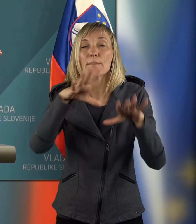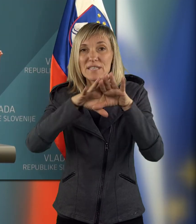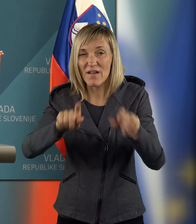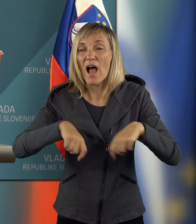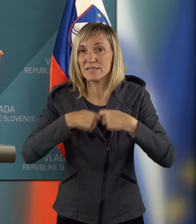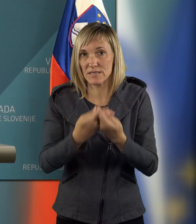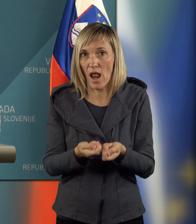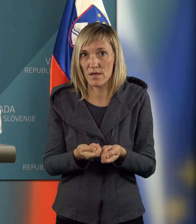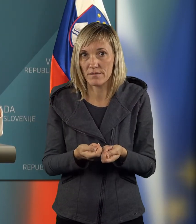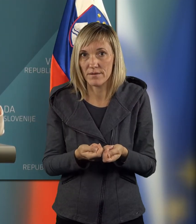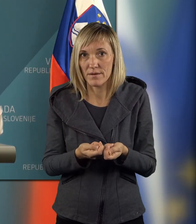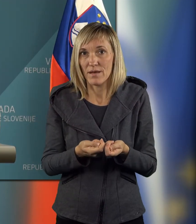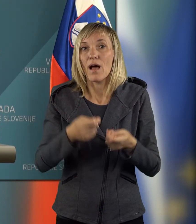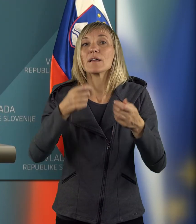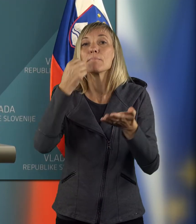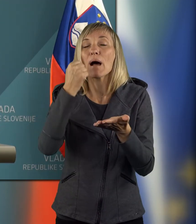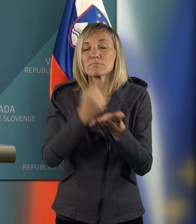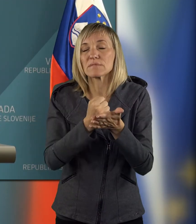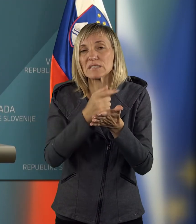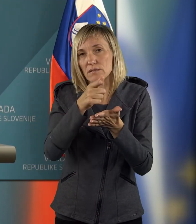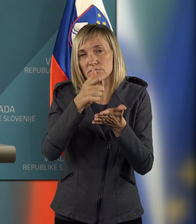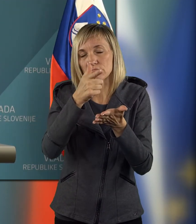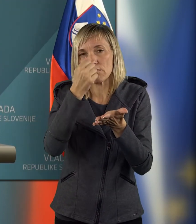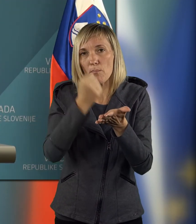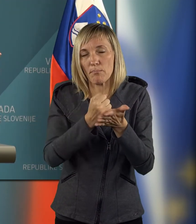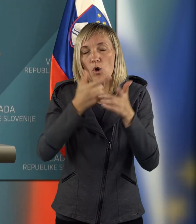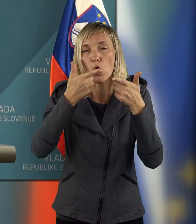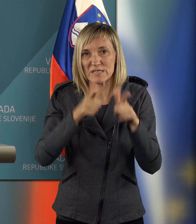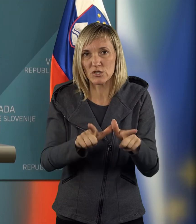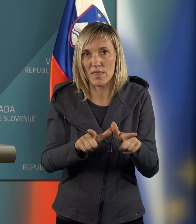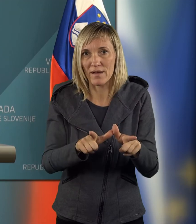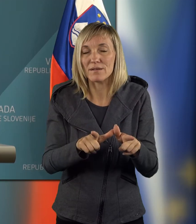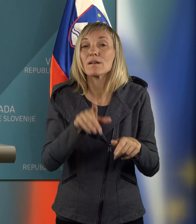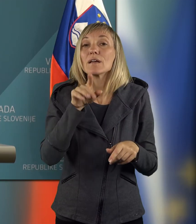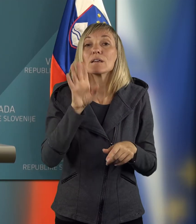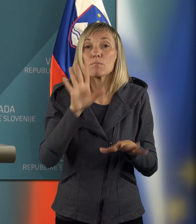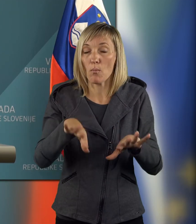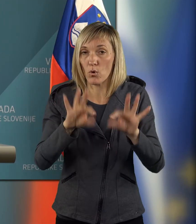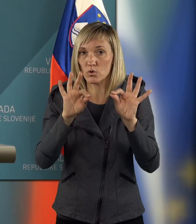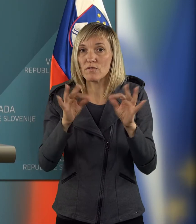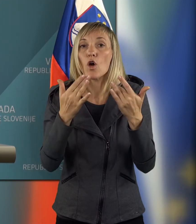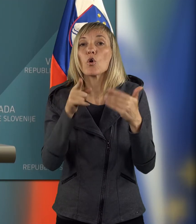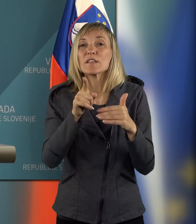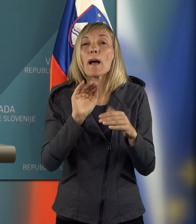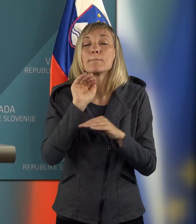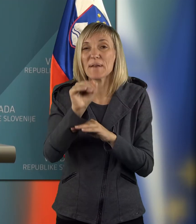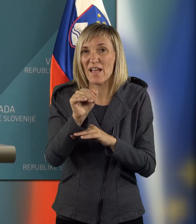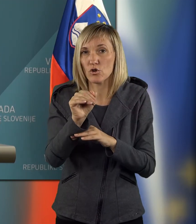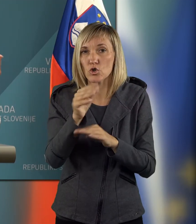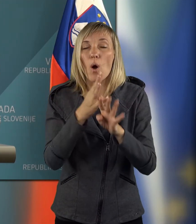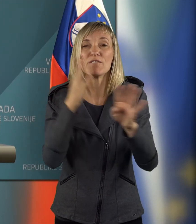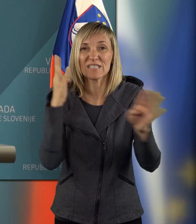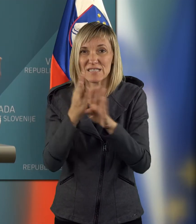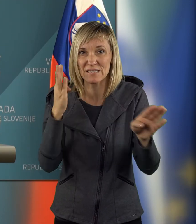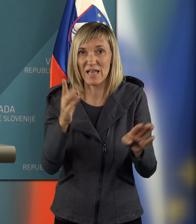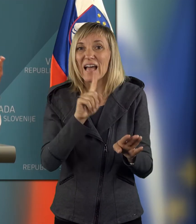izvajalci dal. In koncesionari ugotovila, koliko je zdaj še tih prekomerno čekalnih